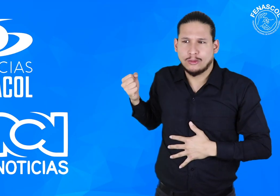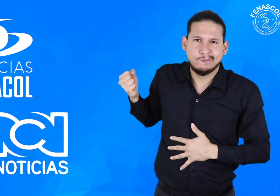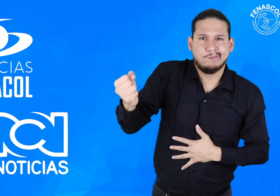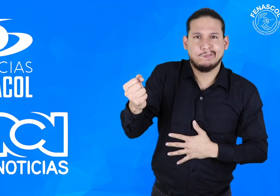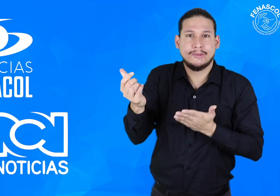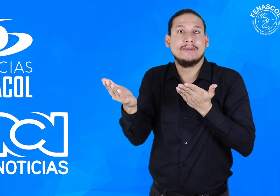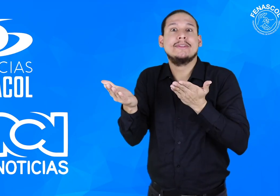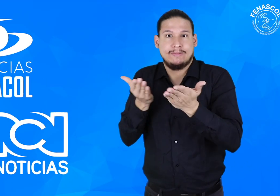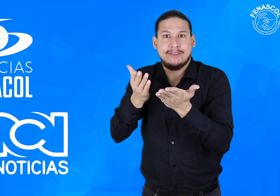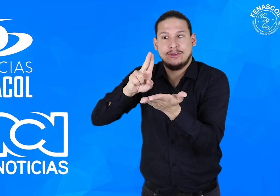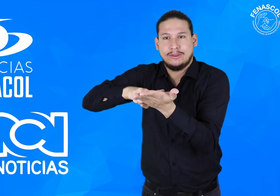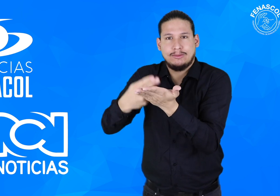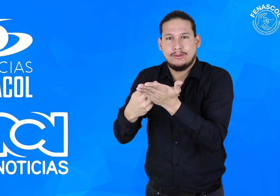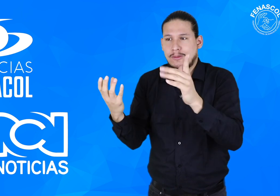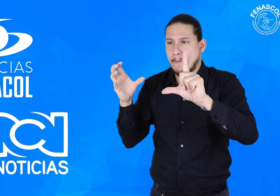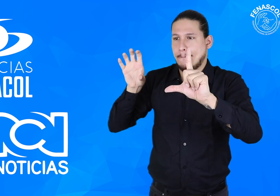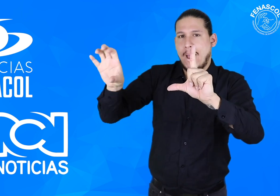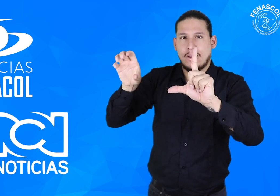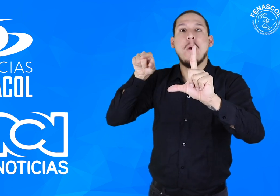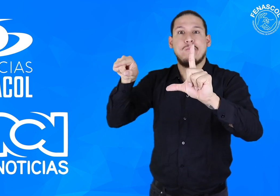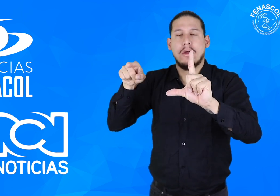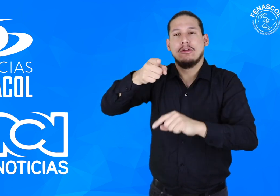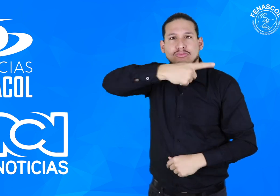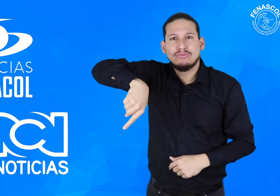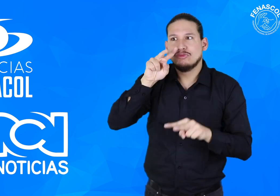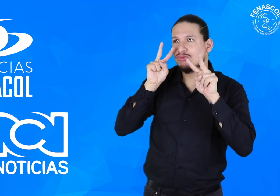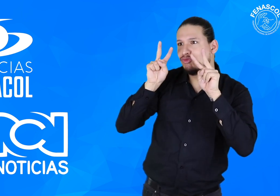con el servicio de interpretación para poder acceder a la información.